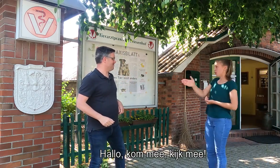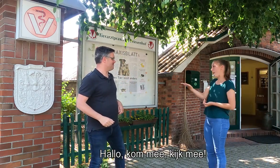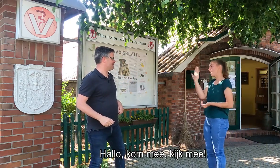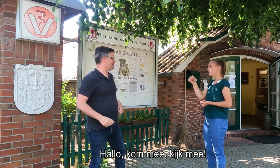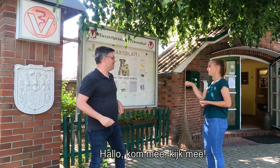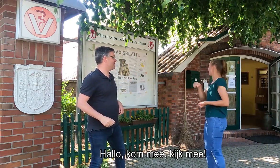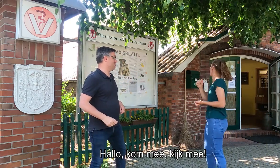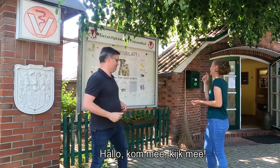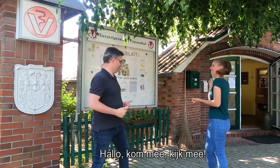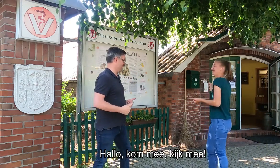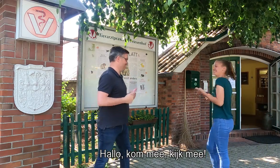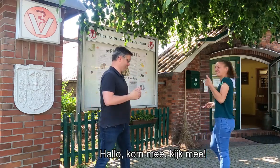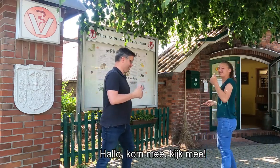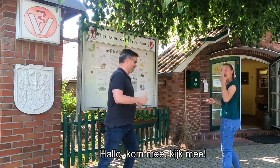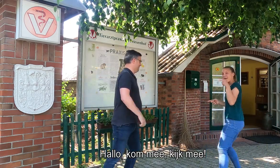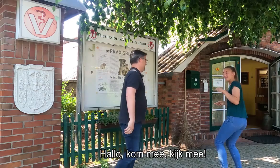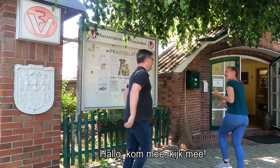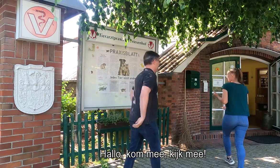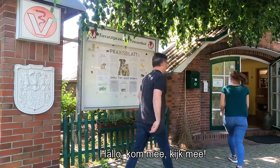Hallo, kom mee, kijk mee.